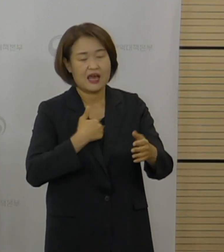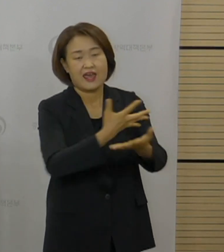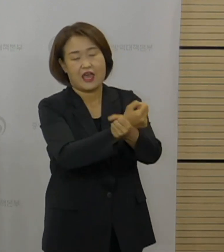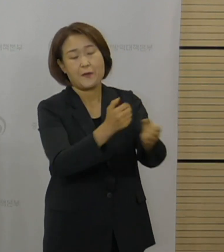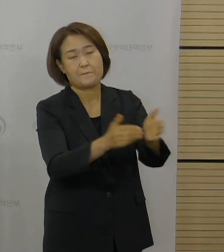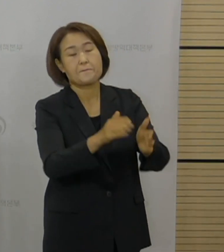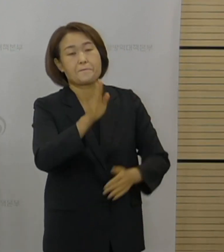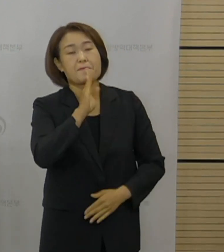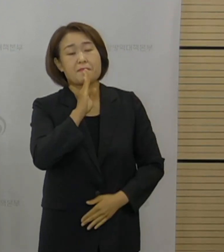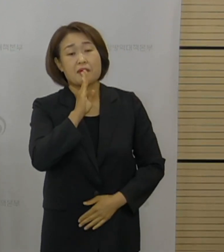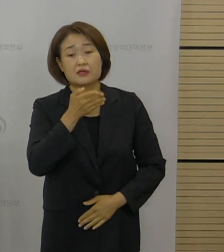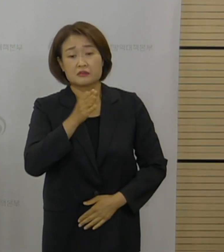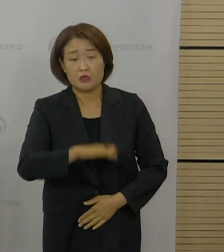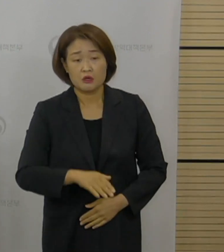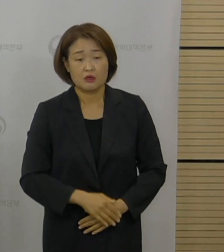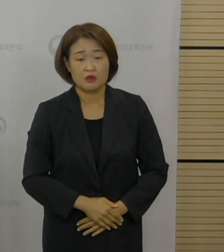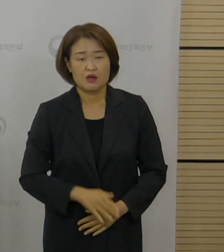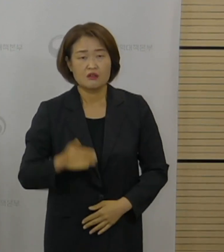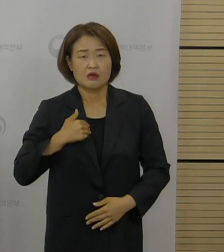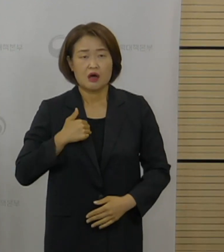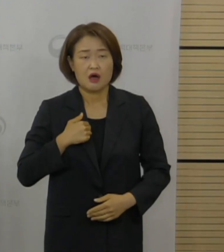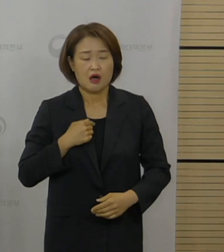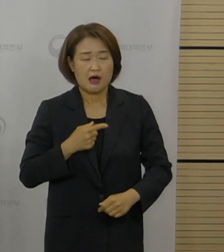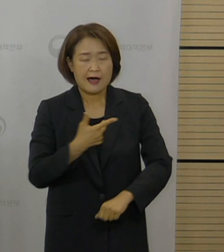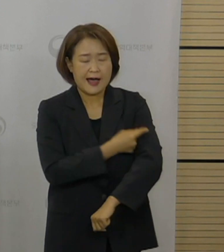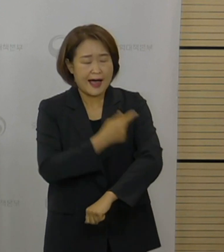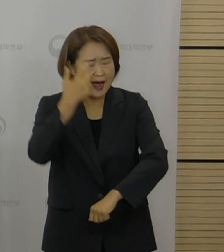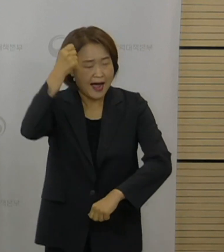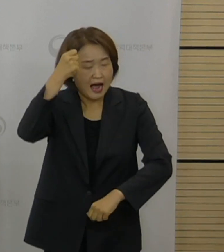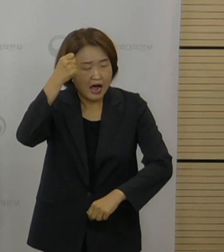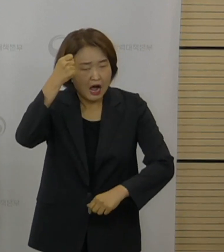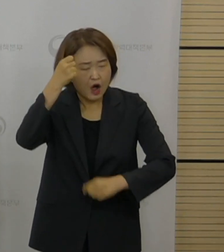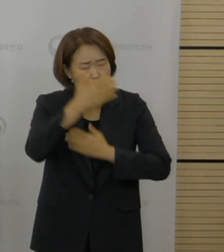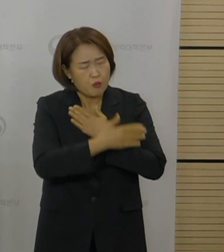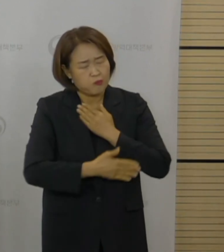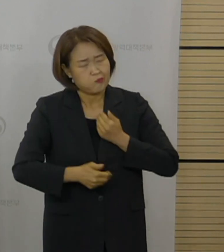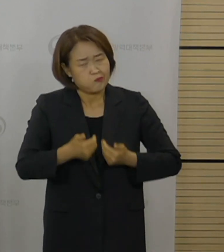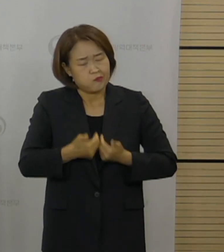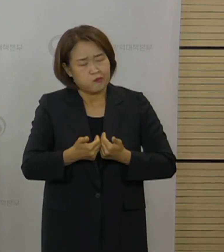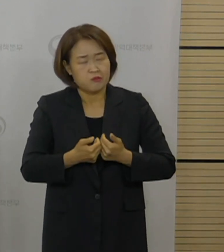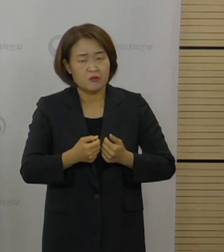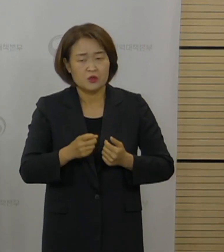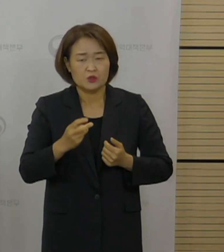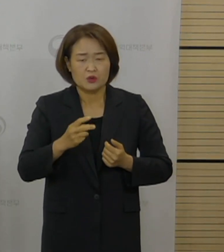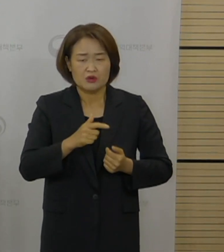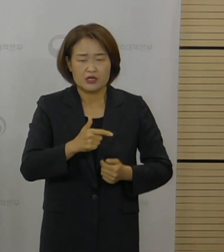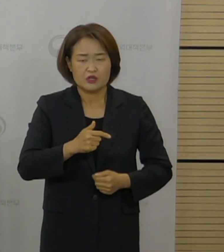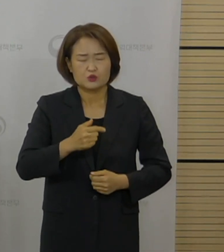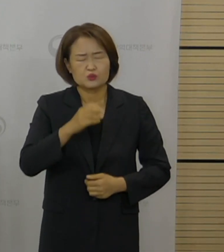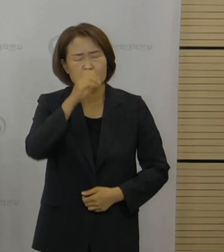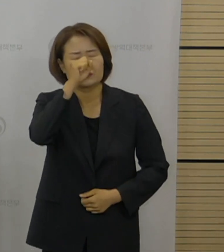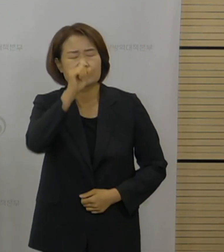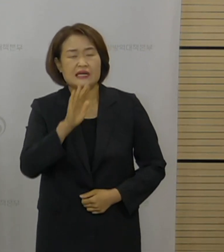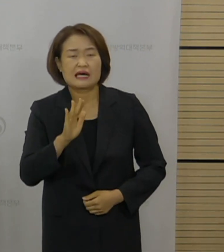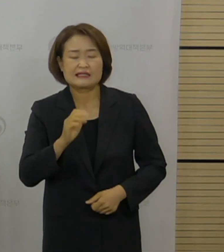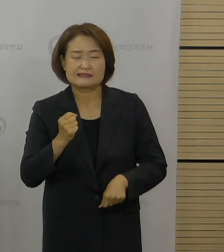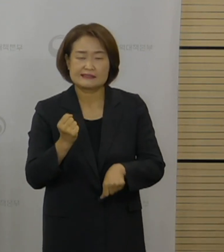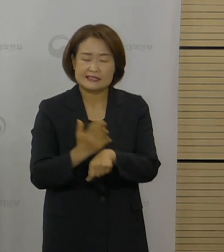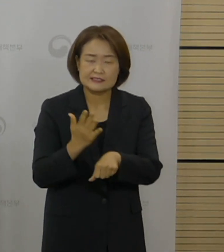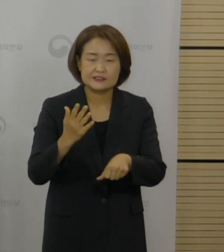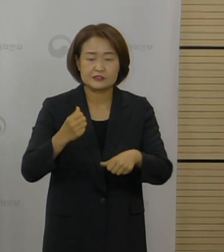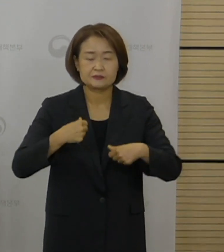접종 당일 날 건강 상태라든지 다른 사유로 접종을 받으시지 못하신 분들에 대해서는 추후에